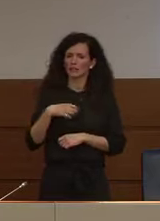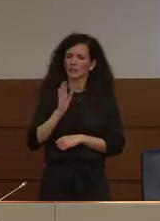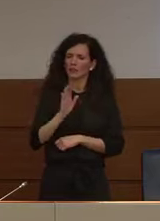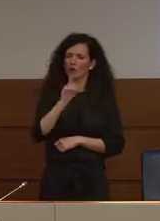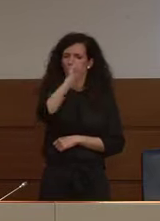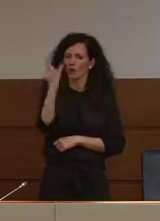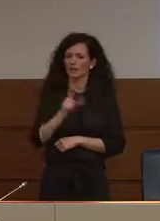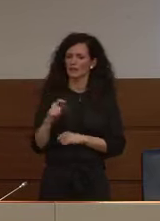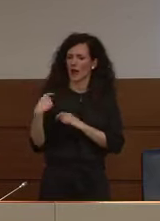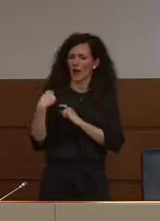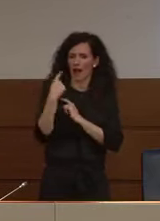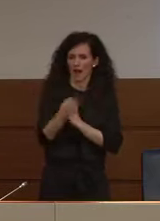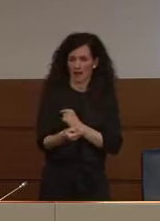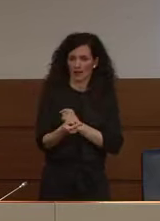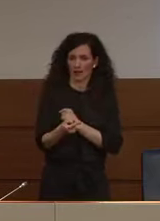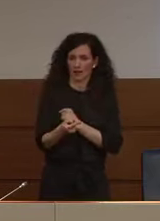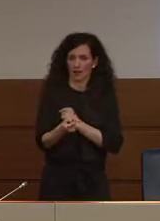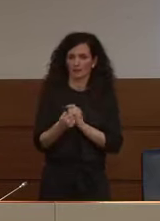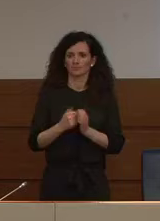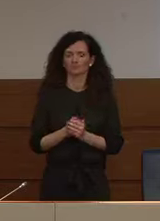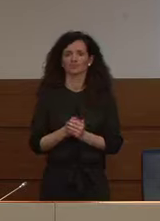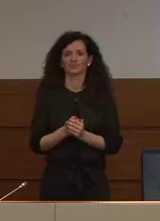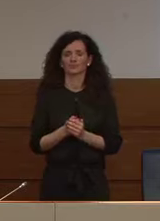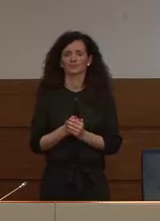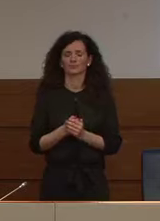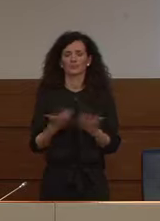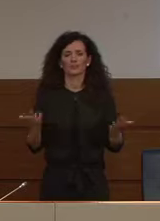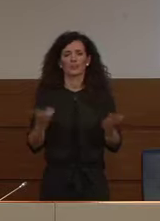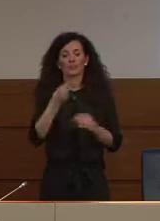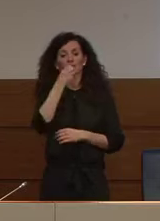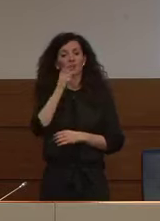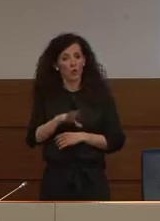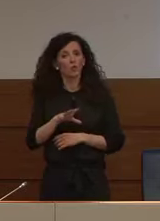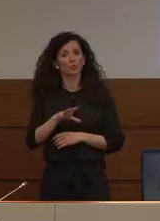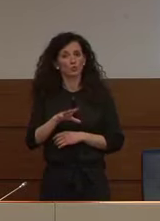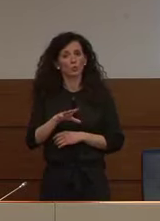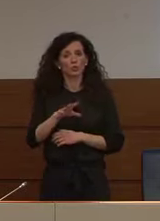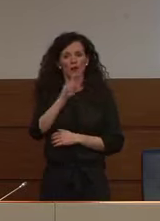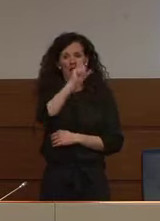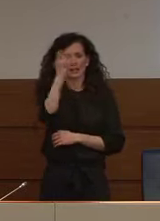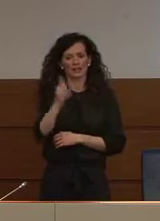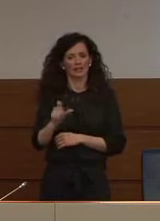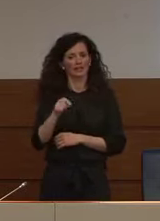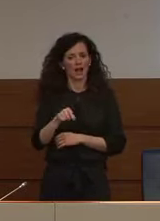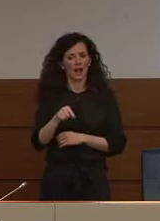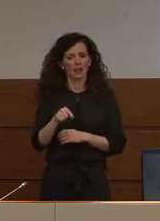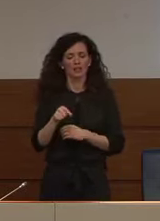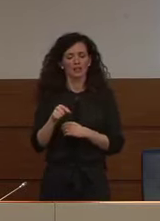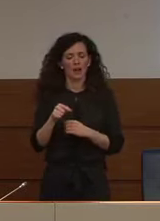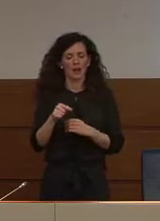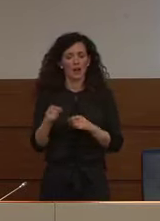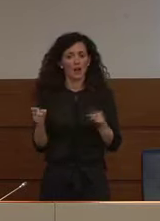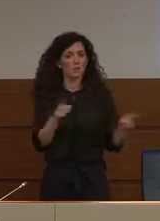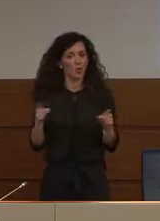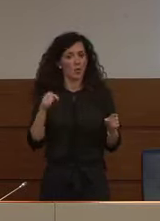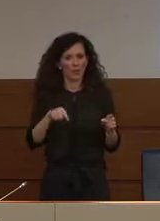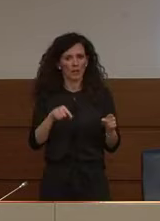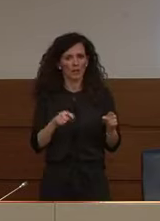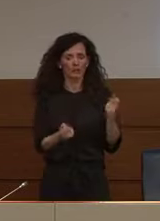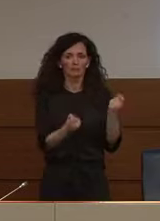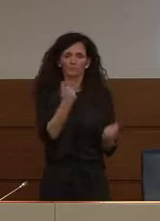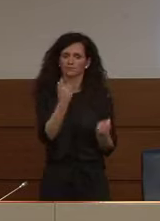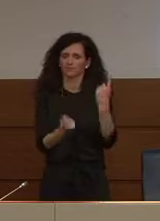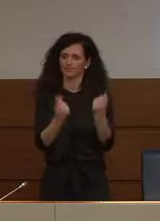l'Italia sfortunatamente in questo momento ha il numero maggiore di soggetti